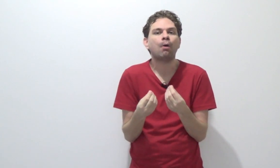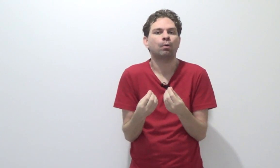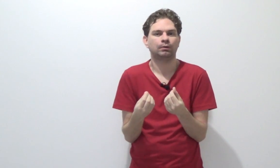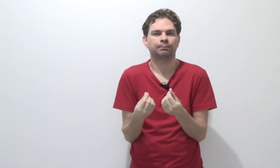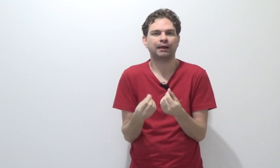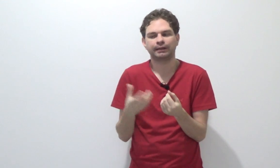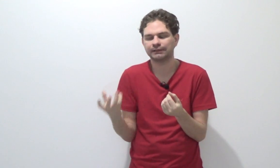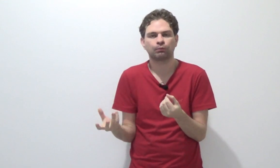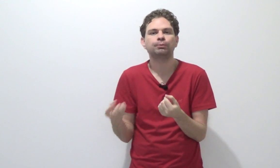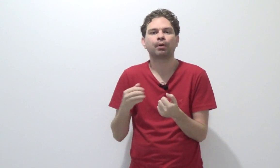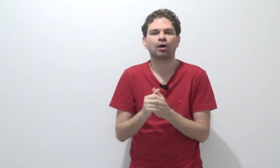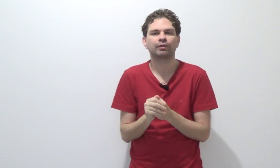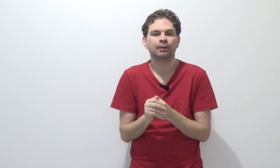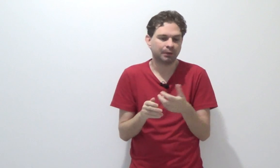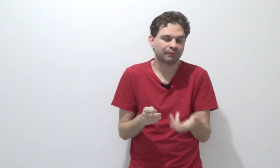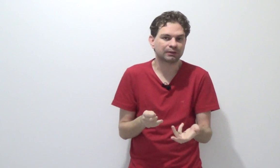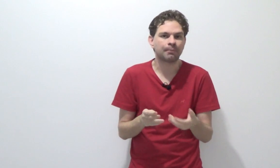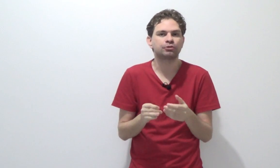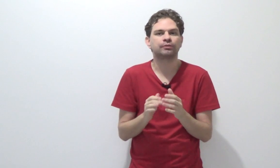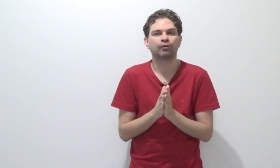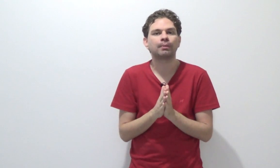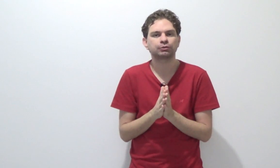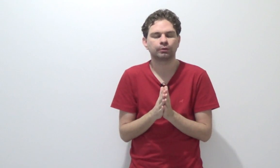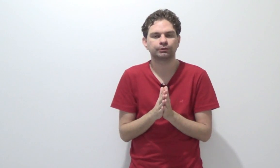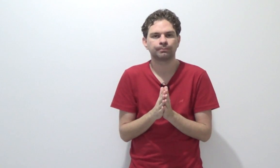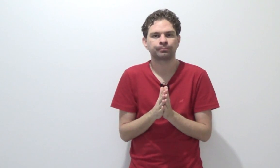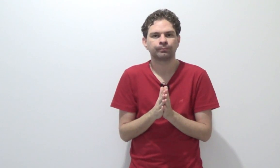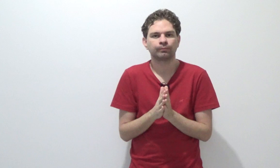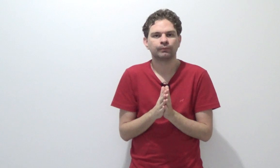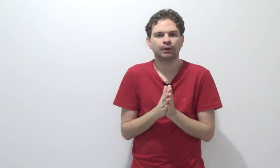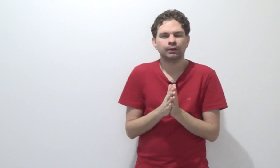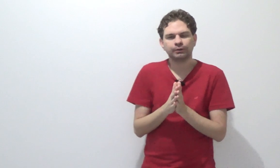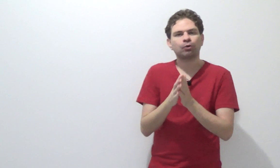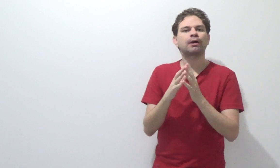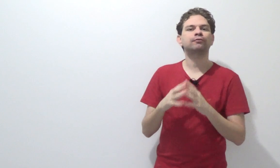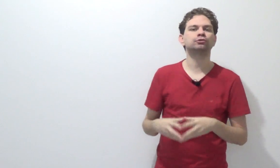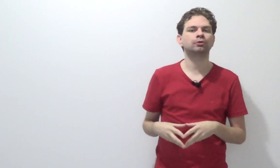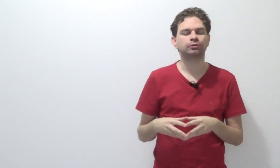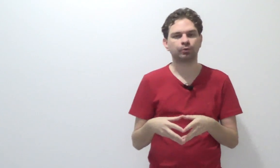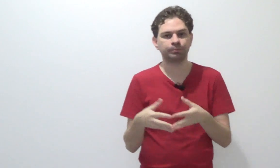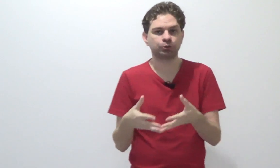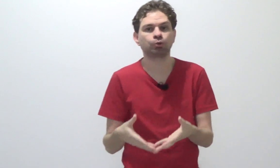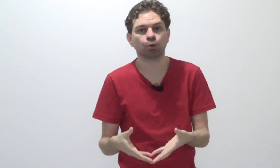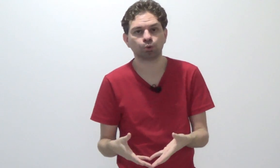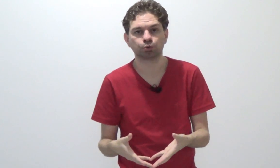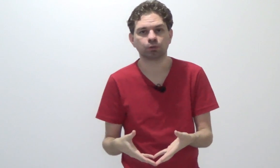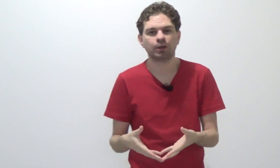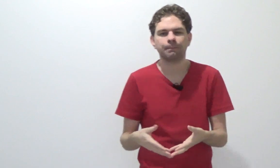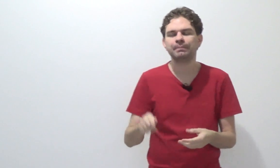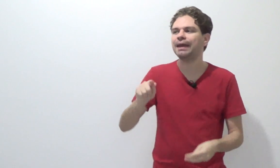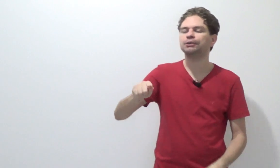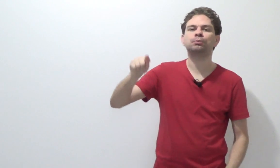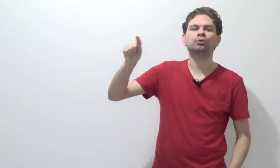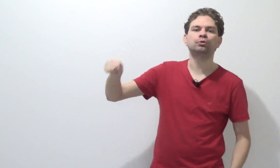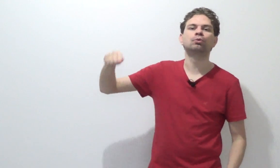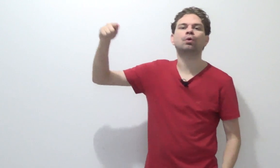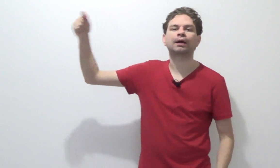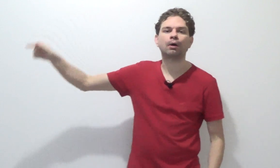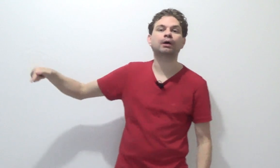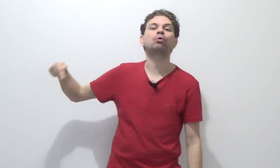pra criação de prova, pra levantamento de informações. Então, como é que funciona o homicídio doloso? Mesmo que o local da